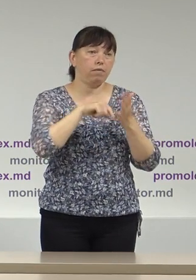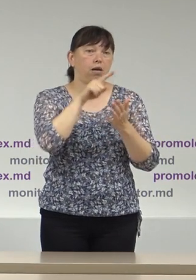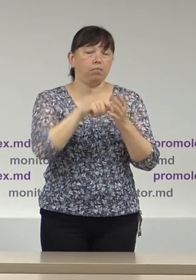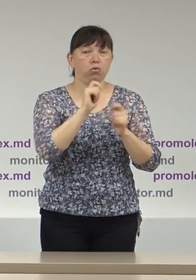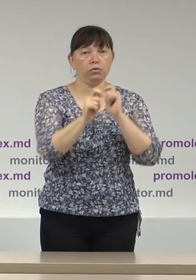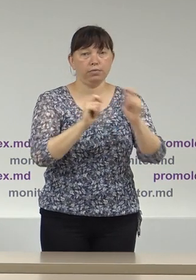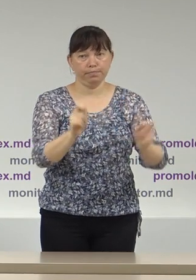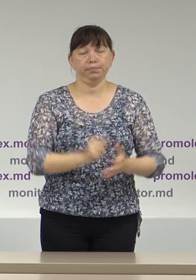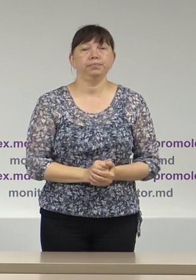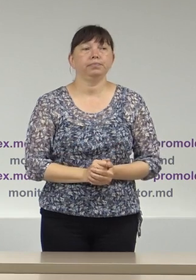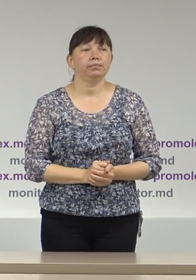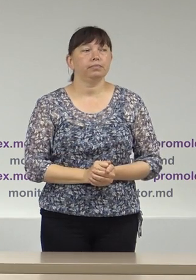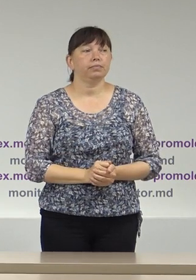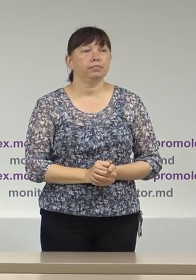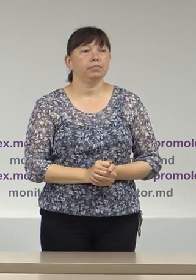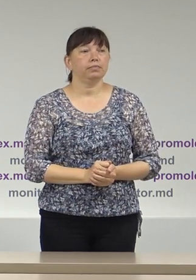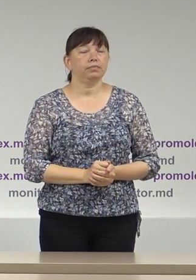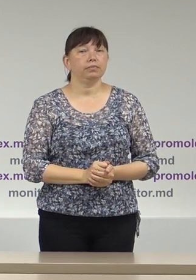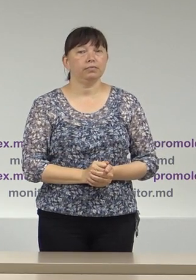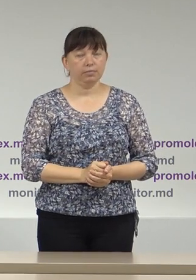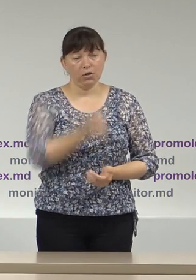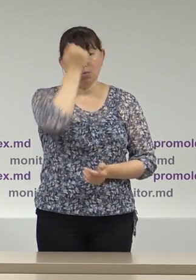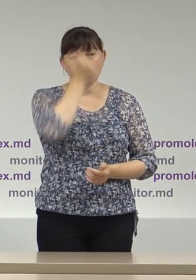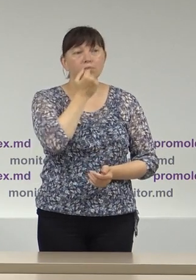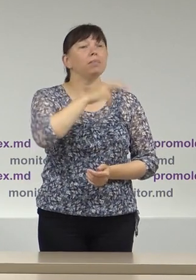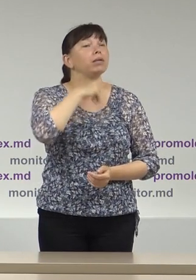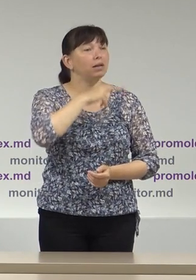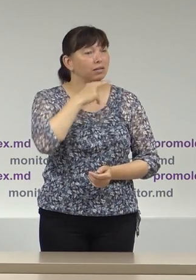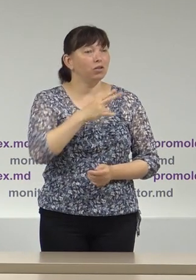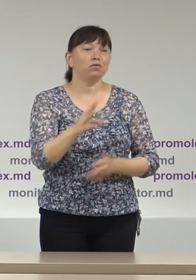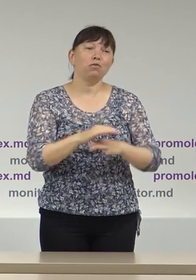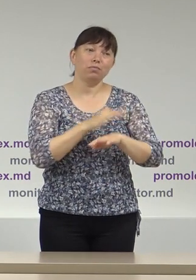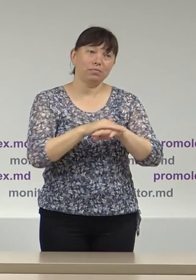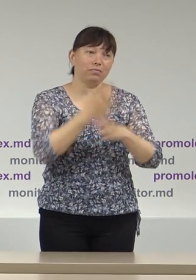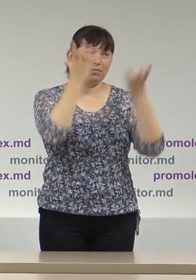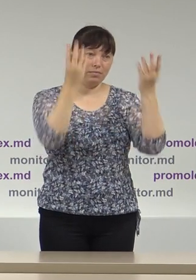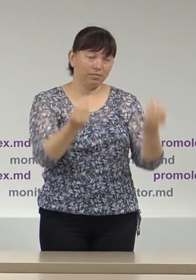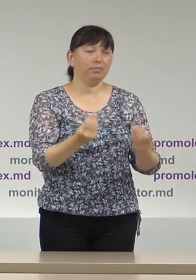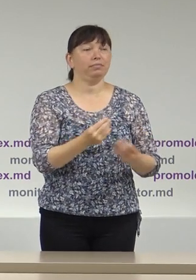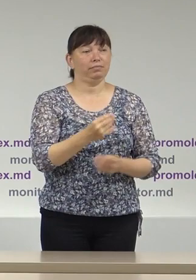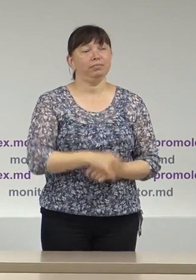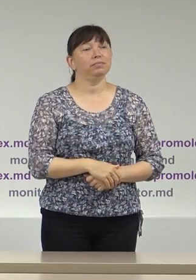în alte contexte vă mulțumim pentru atenție și vă dorim o zi bună în continuare